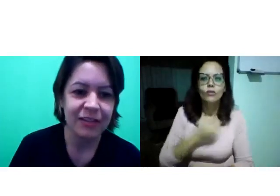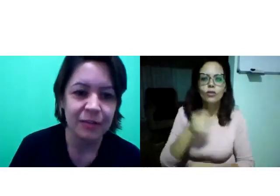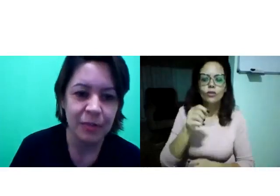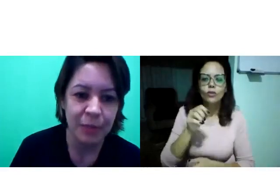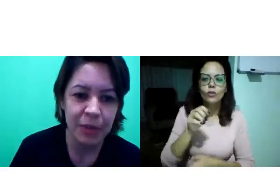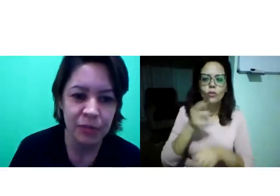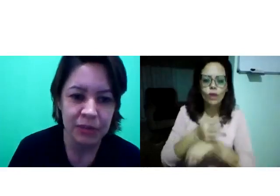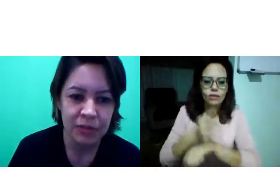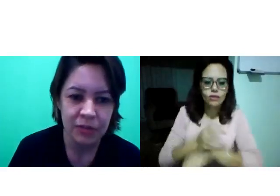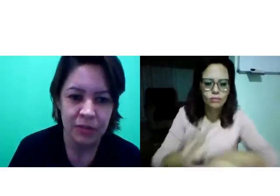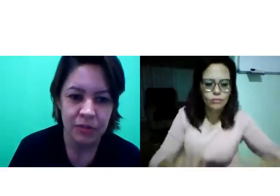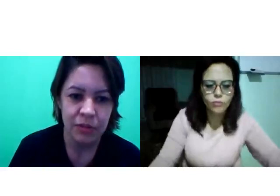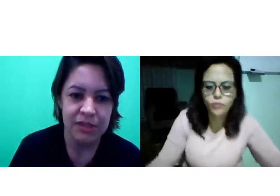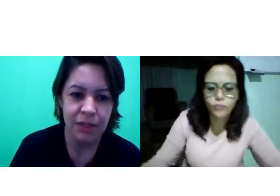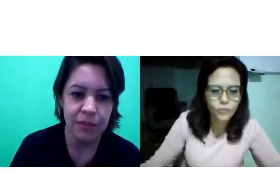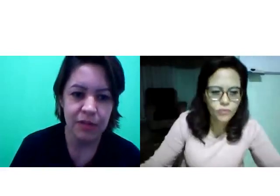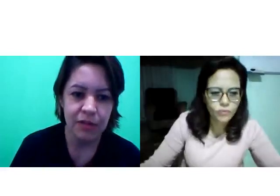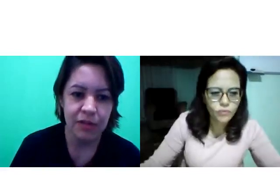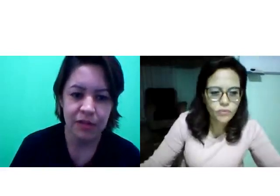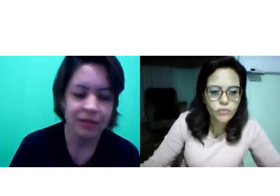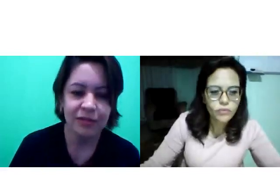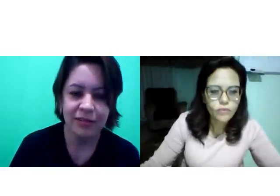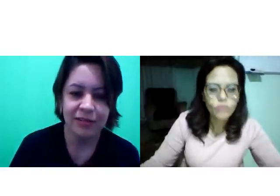Ah, tem uma pergunta no WhatsApp?